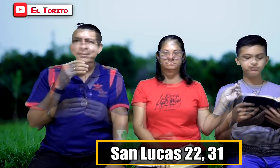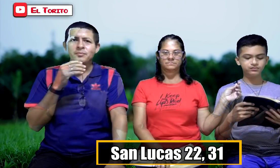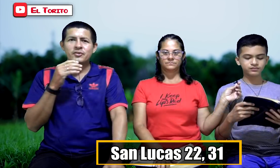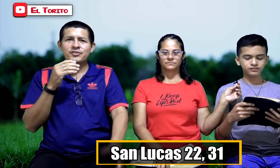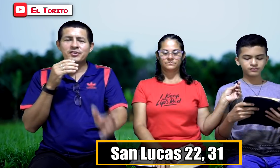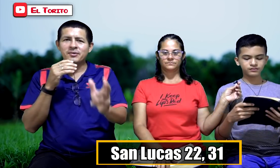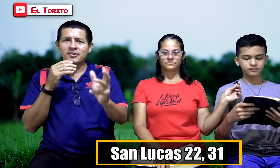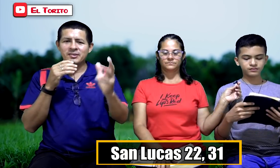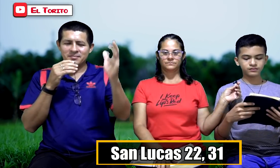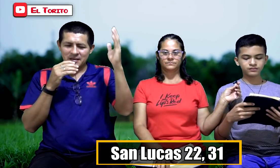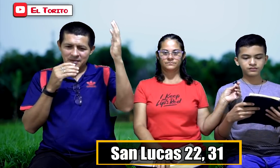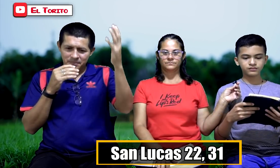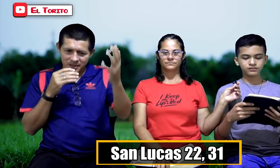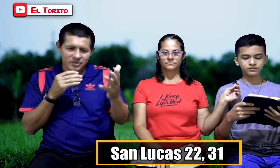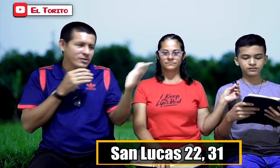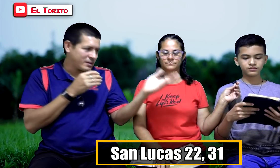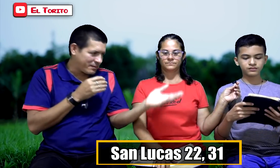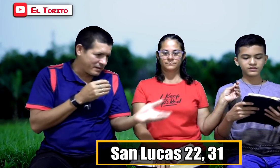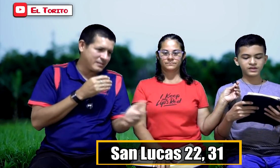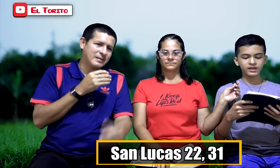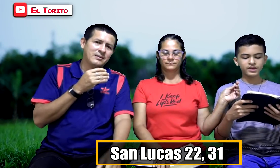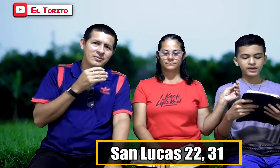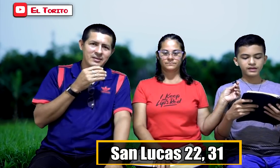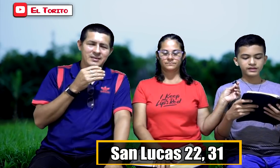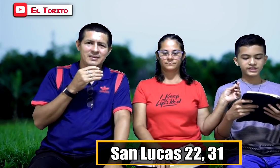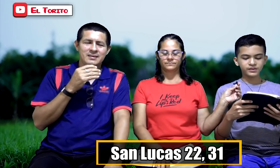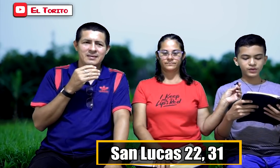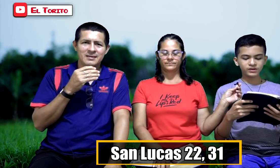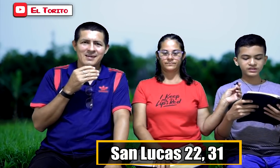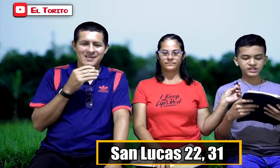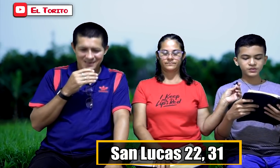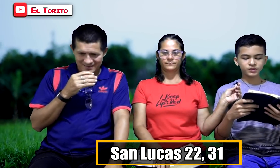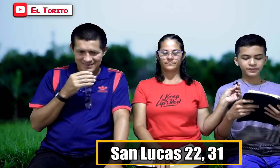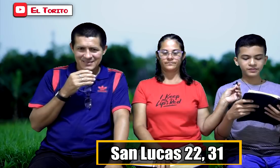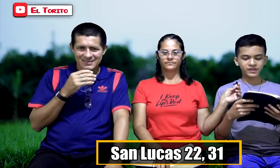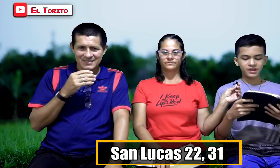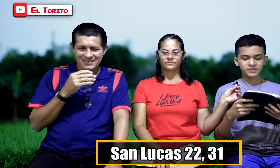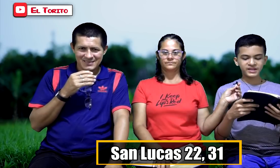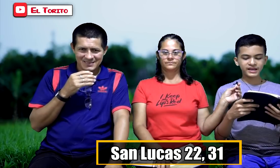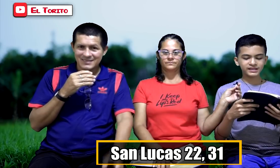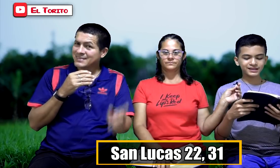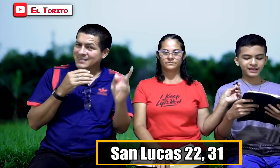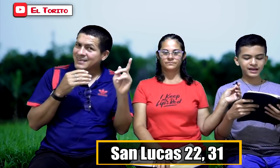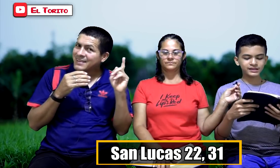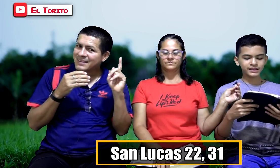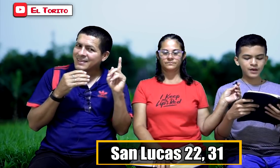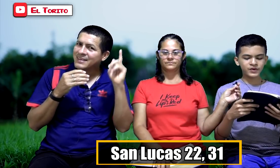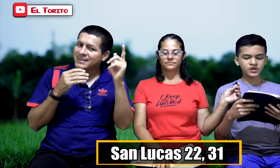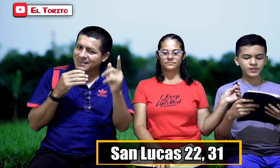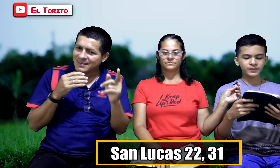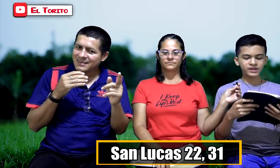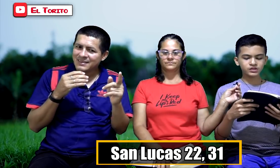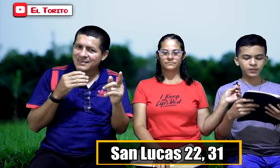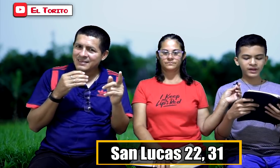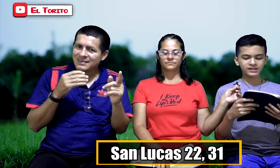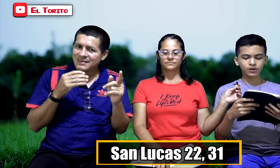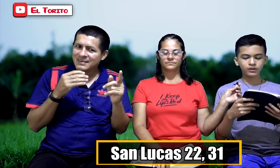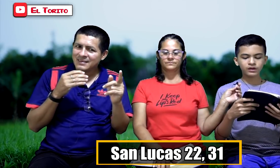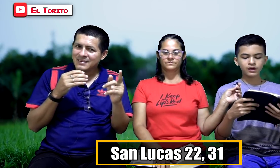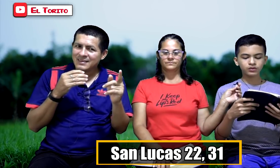Simón, Simón. A Pedro, otra vez, Antony. Simón, Simón. Mira que Satanás ha pedido permiso para sacudirlos a